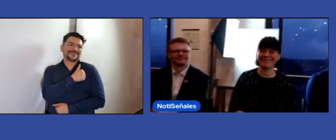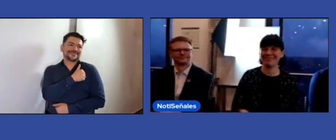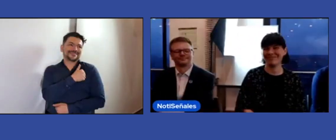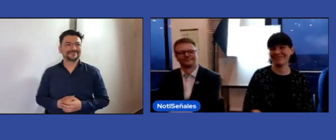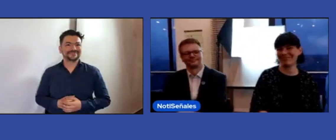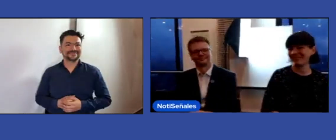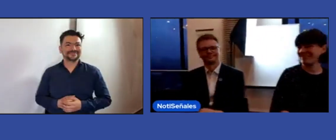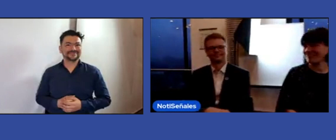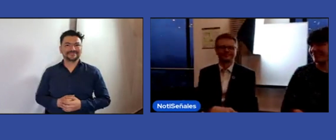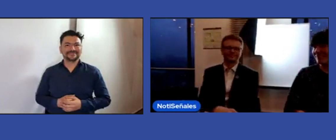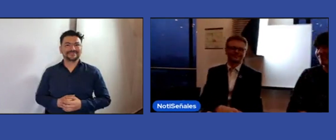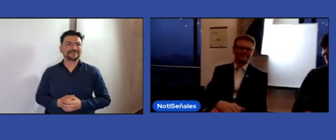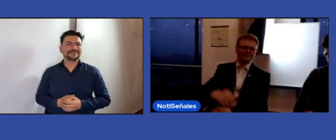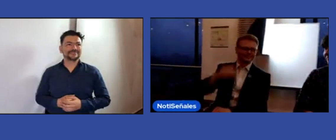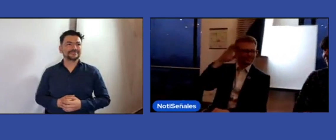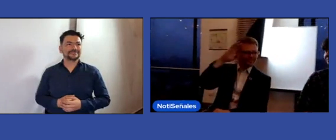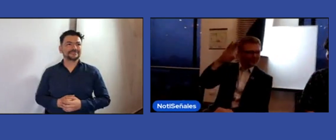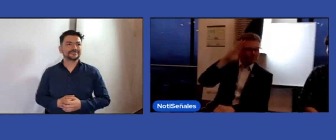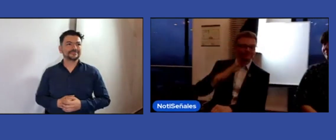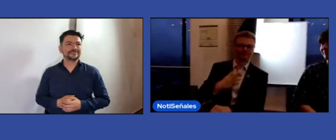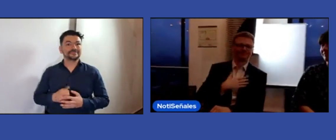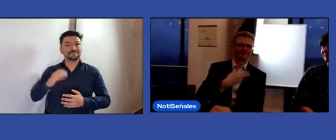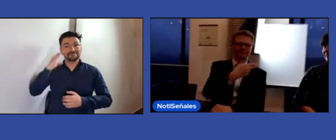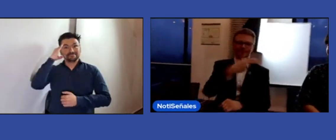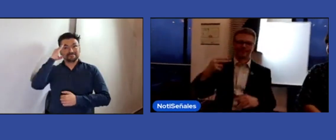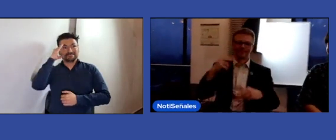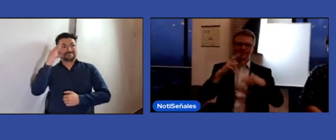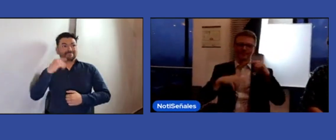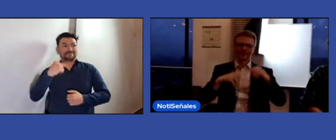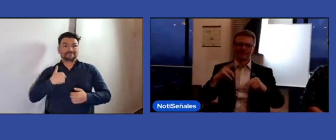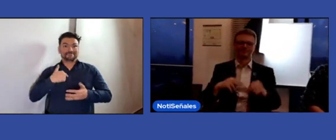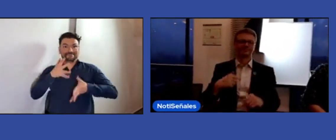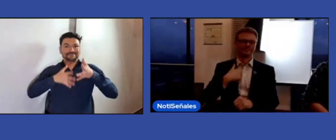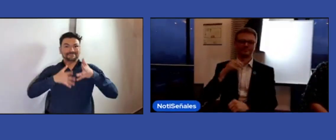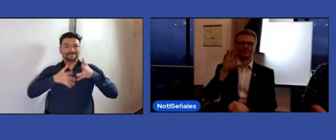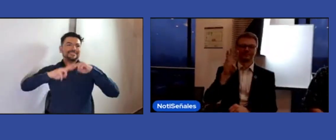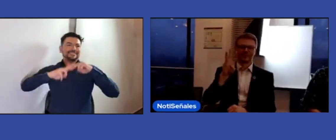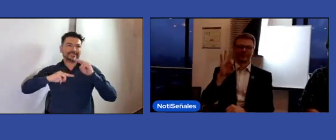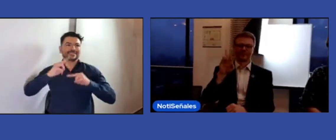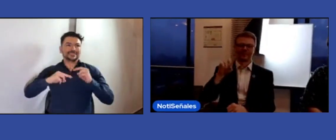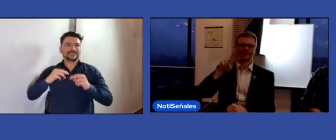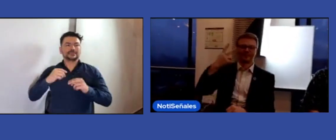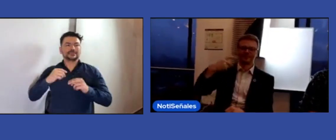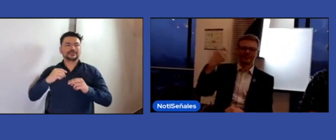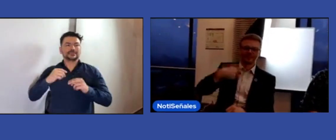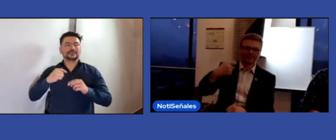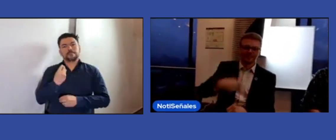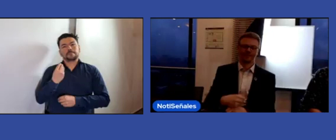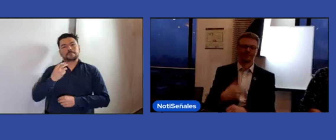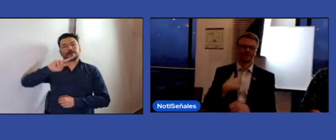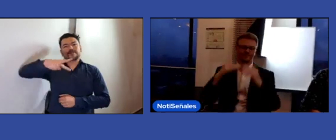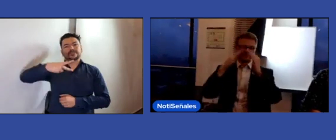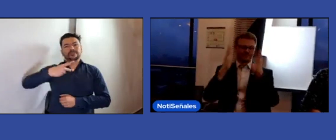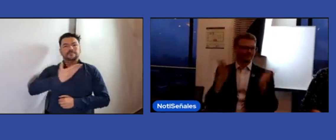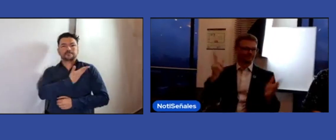WFD de sección de jóvenes. Hola, soy Casper. Soy el vicepresidente de la